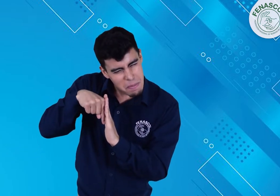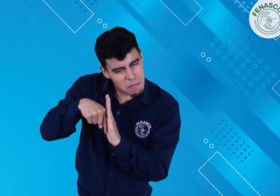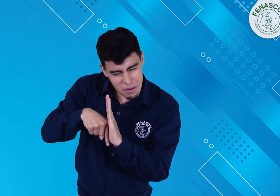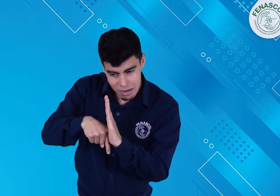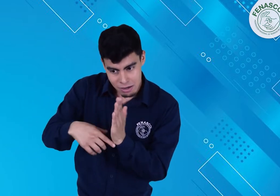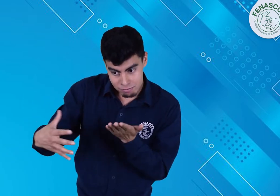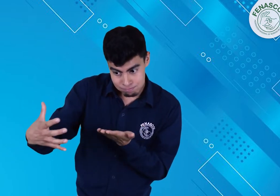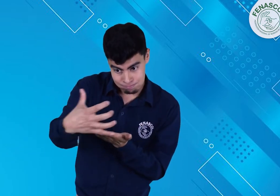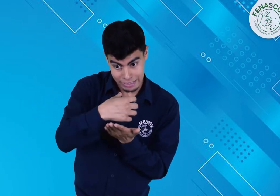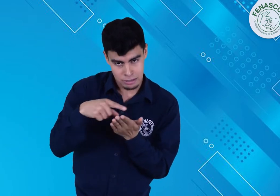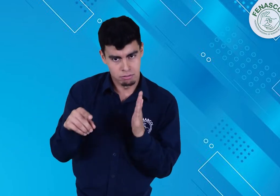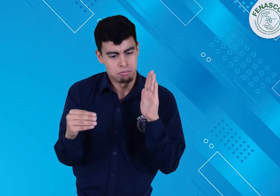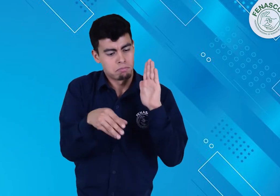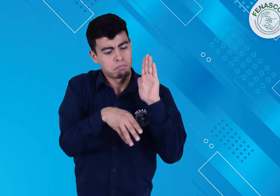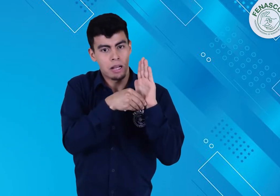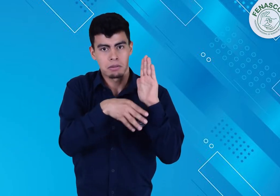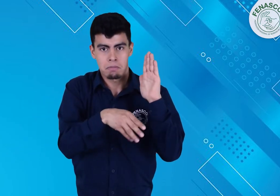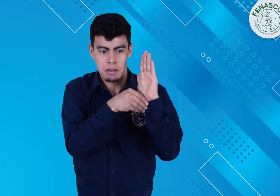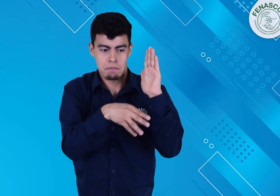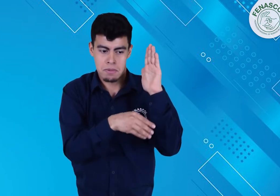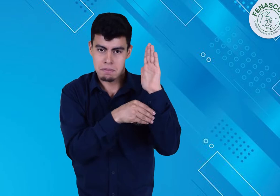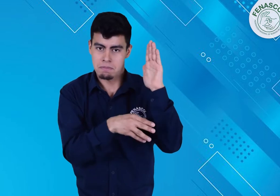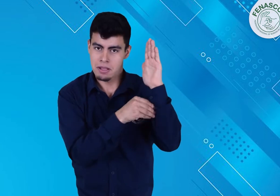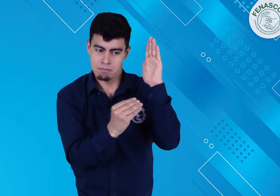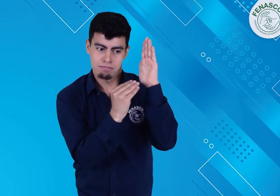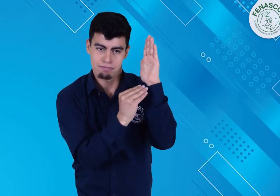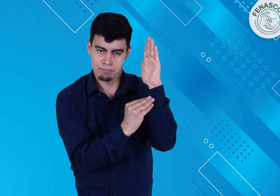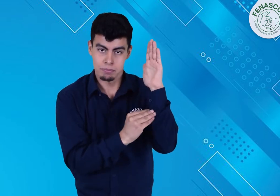en el marco en la normativa sobre las lenguas nativas.